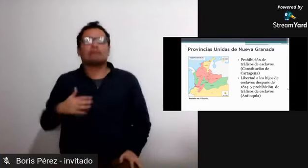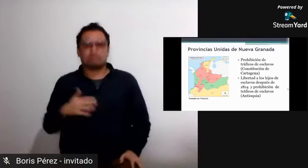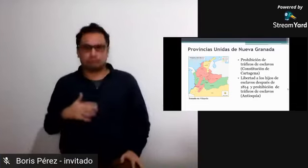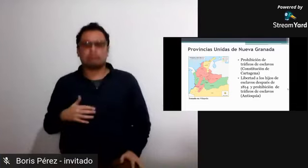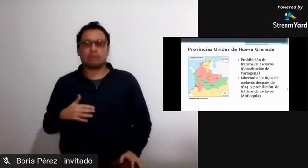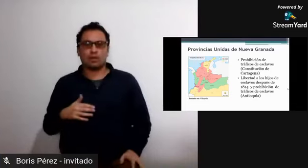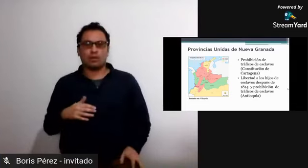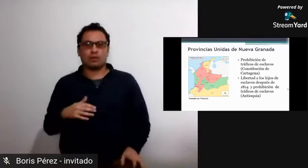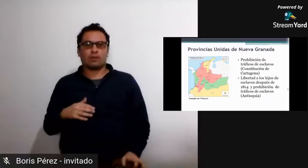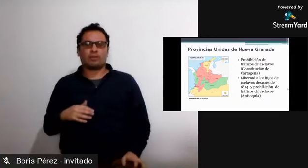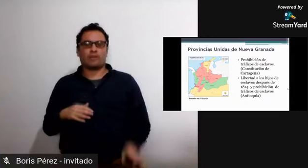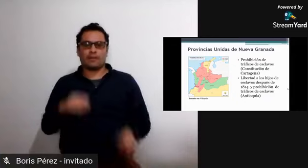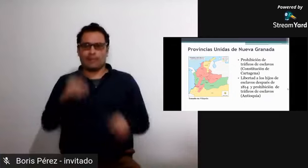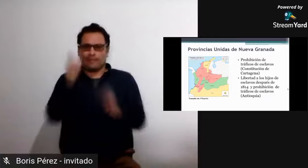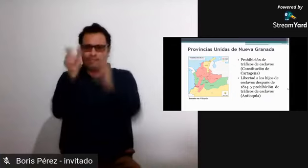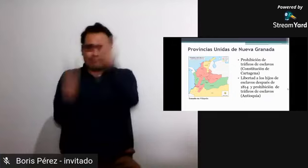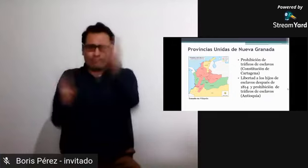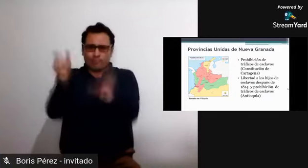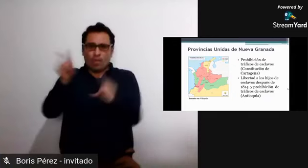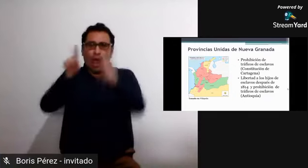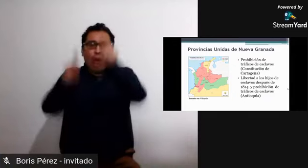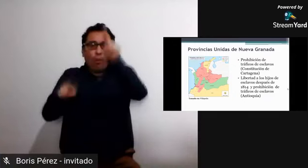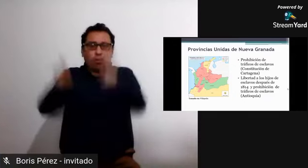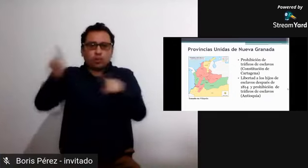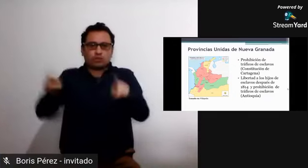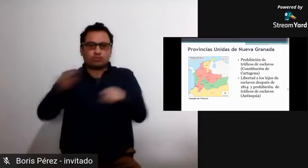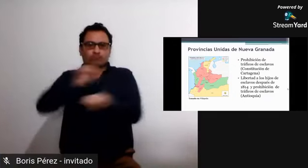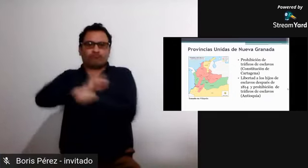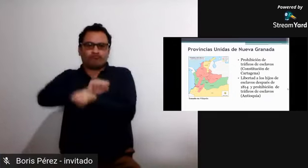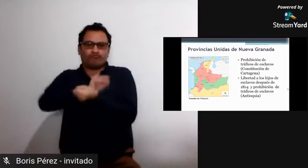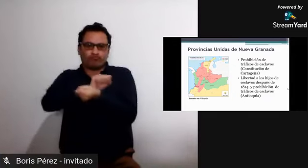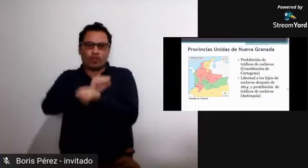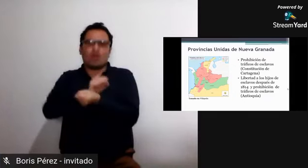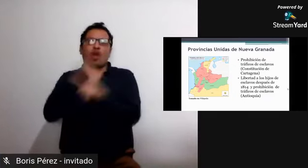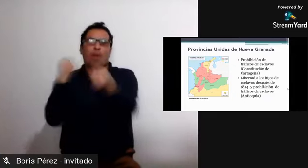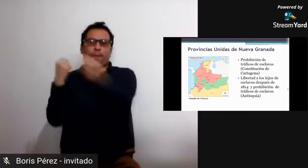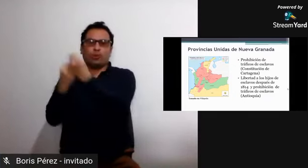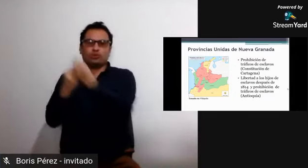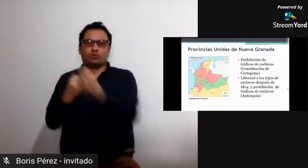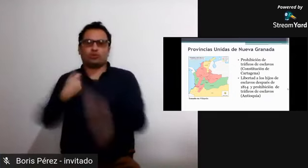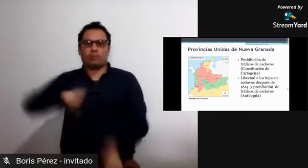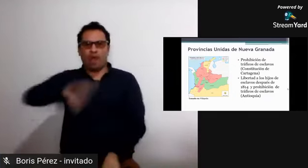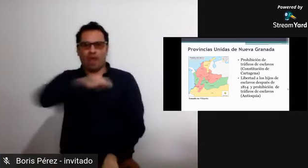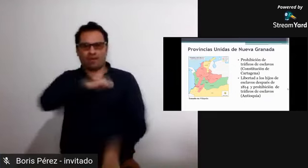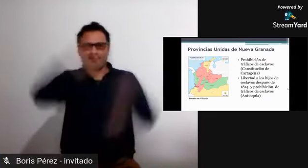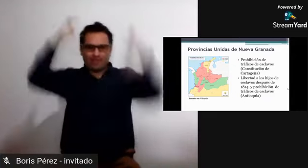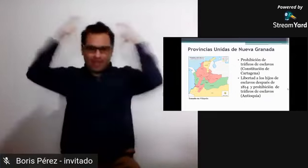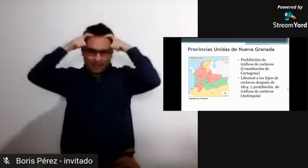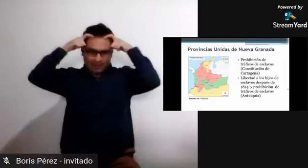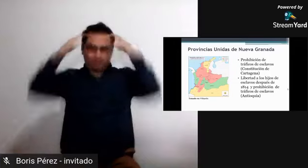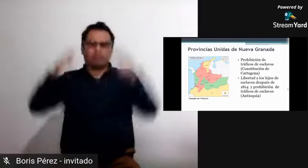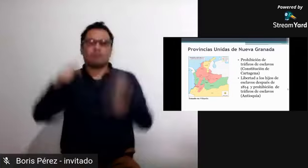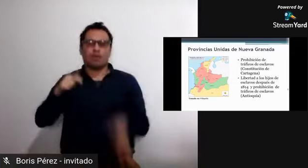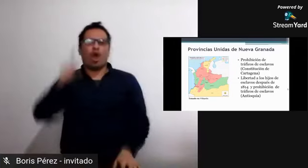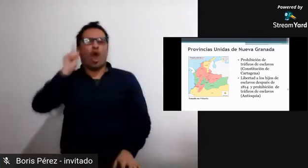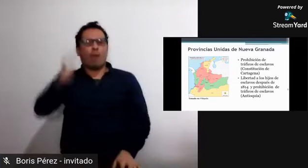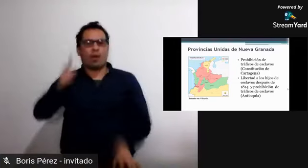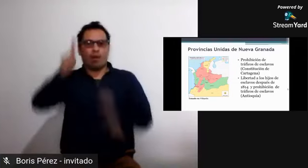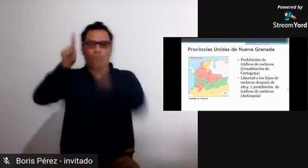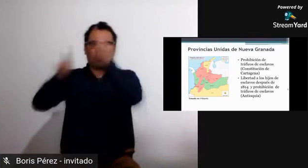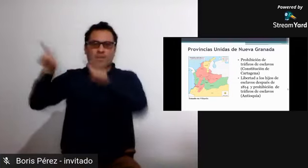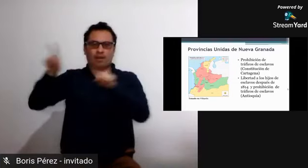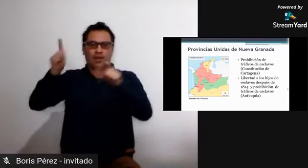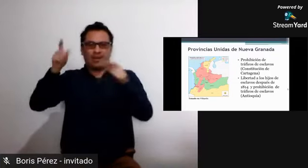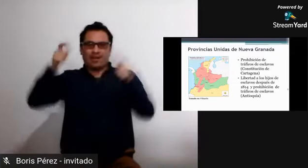otros procesos y otros conflictos que emergen en otras situaciones en nuestro país, y algunos de estos esclavos